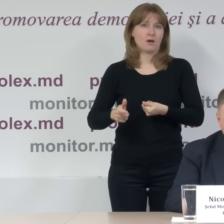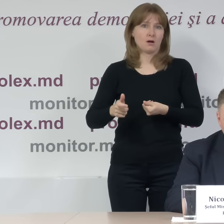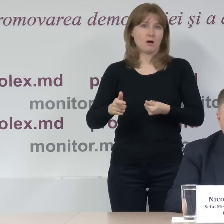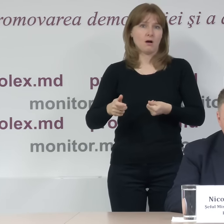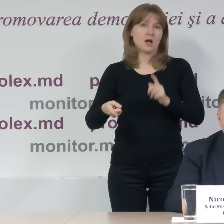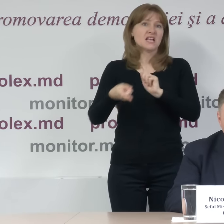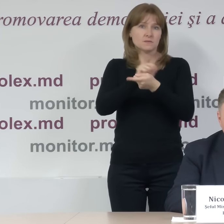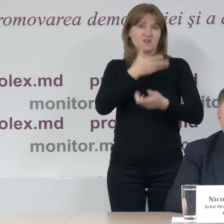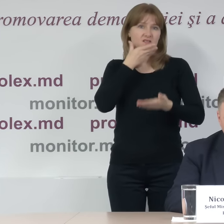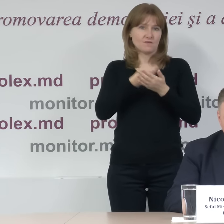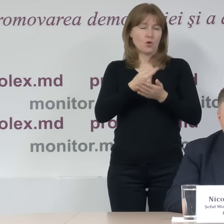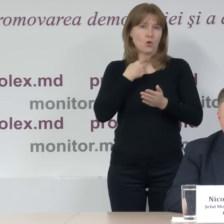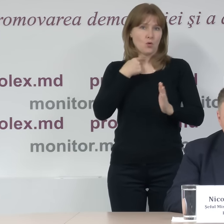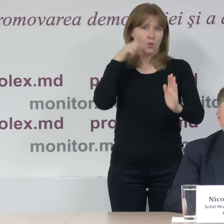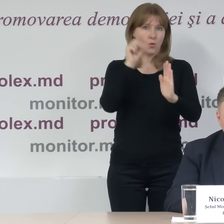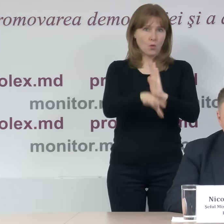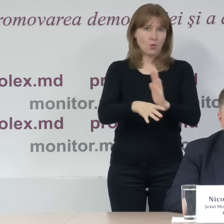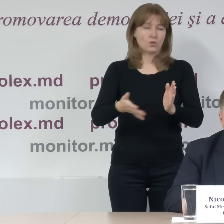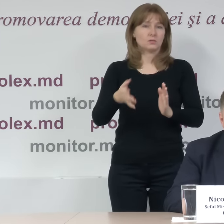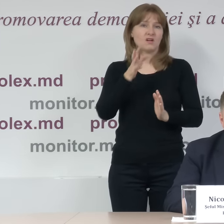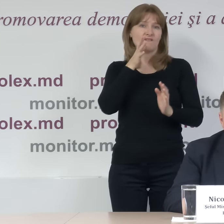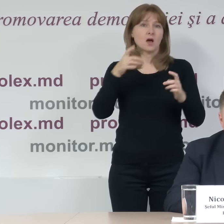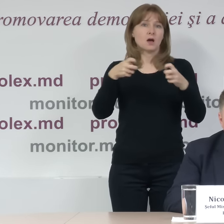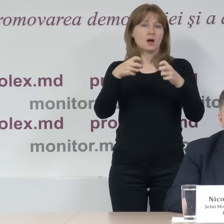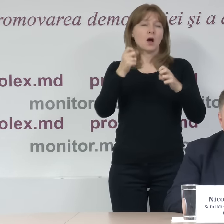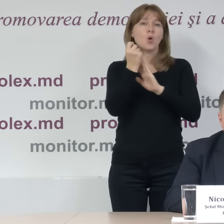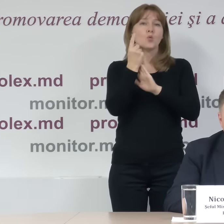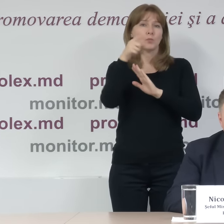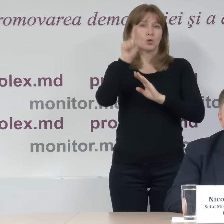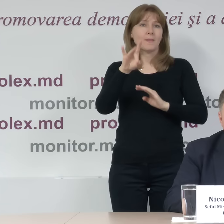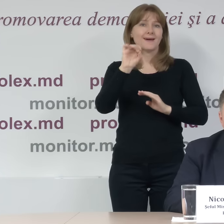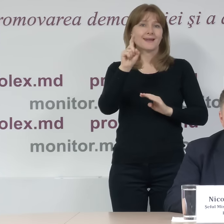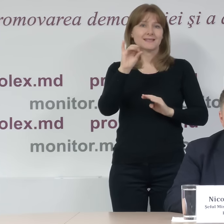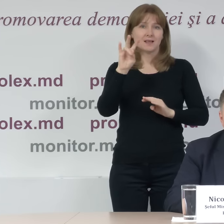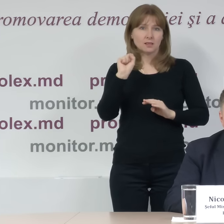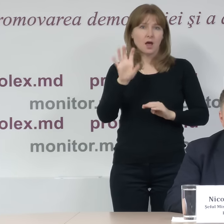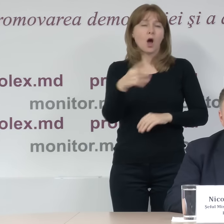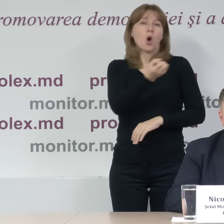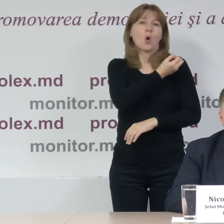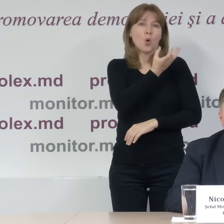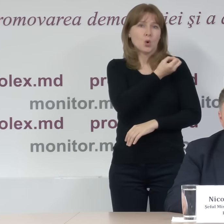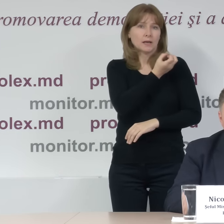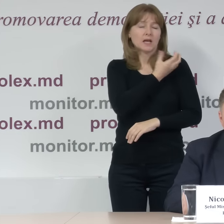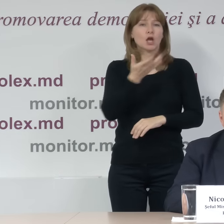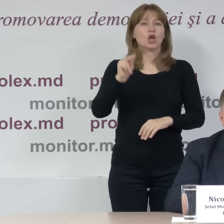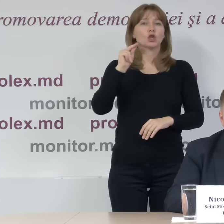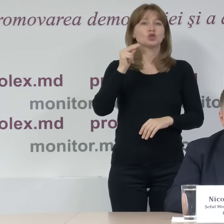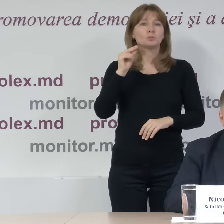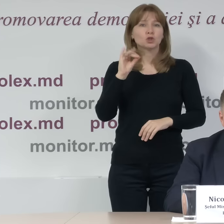cazuri au fost raportate la Cineșăuț Rezină, Orhei, Selemet Cimișlia,